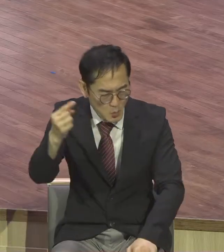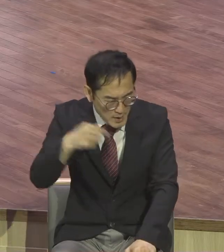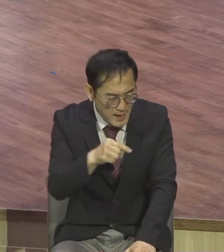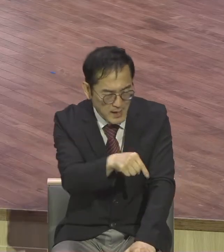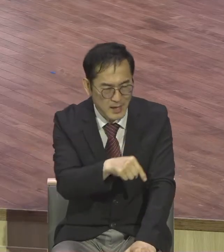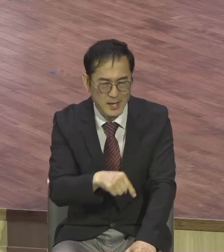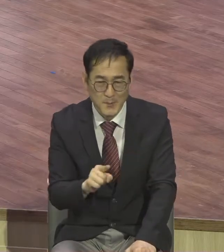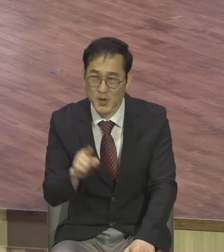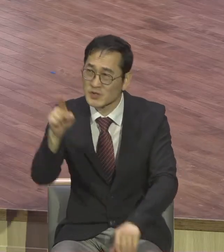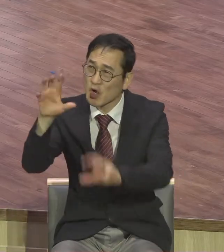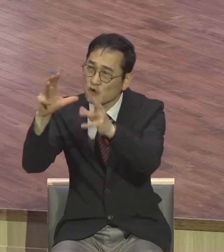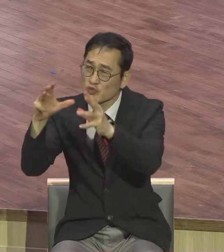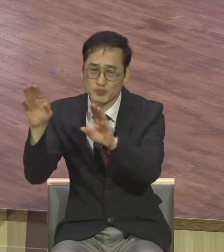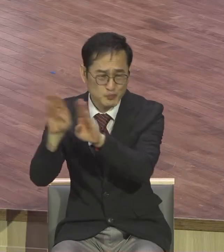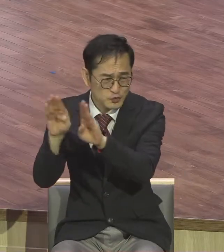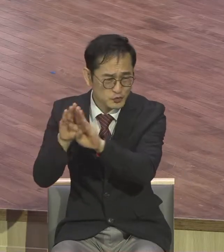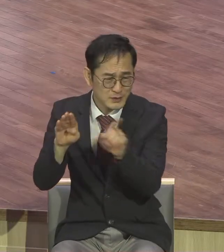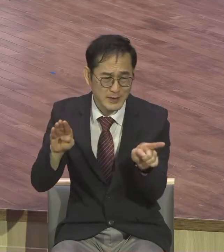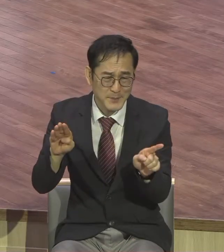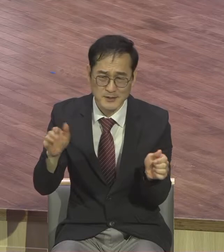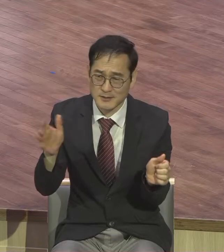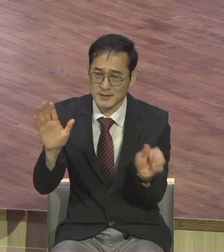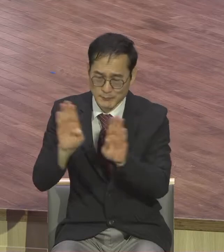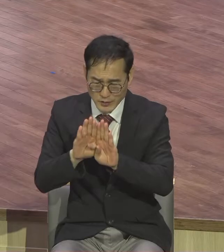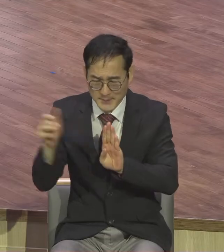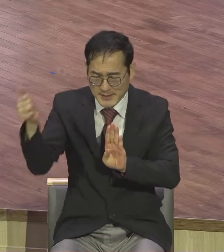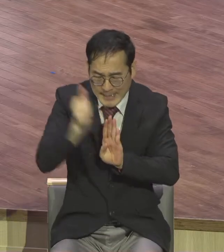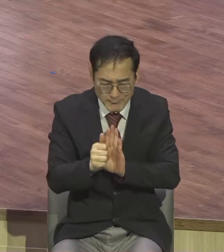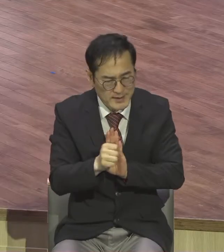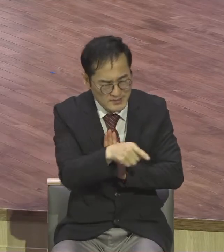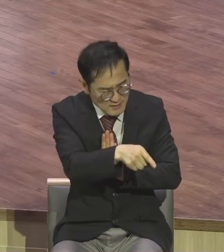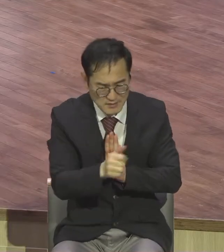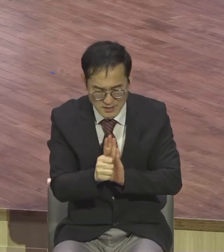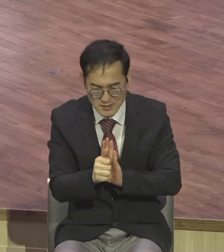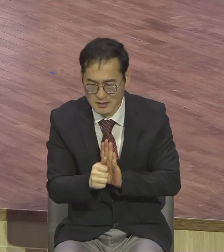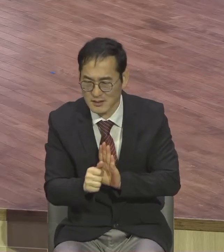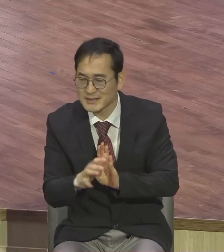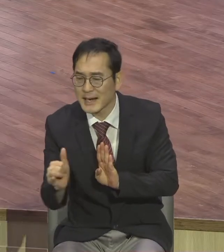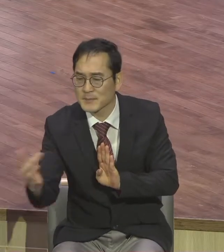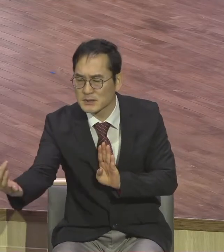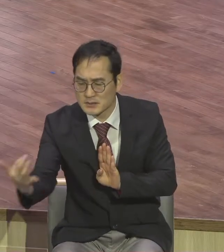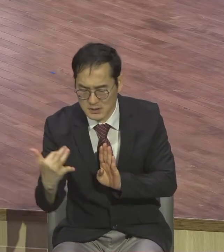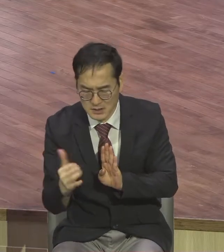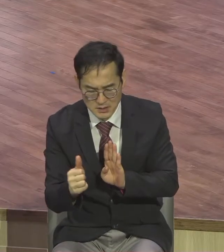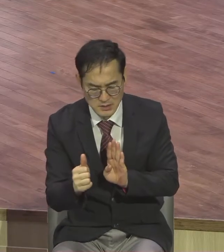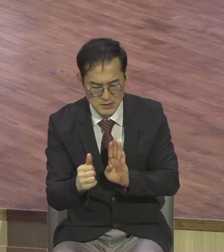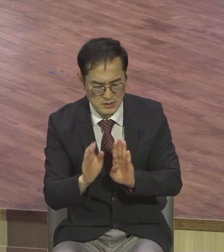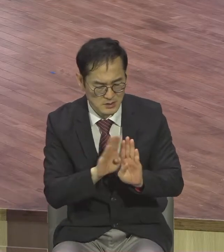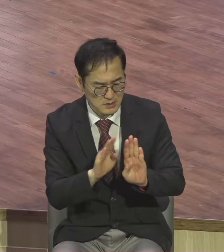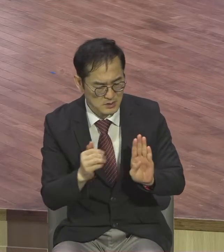천국문을 사람들 앞에서 닫고 너희도 들어가지 않고 들어가려 하는 자도 들어가지 못하게 하는 도다